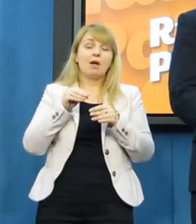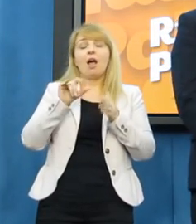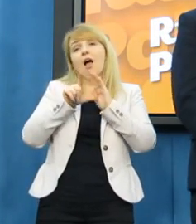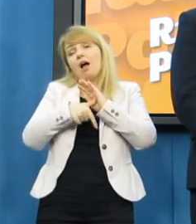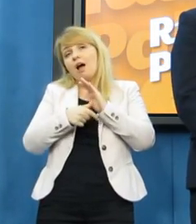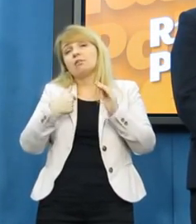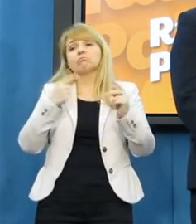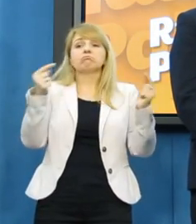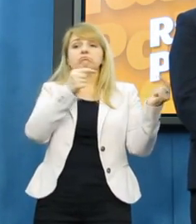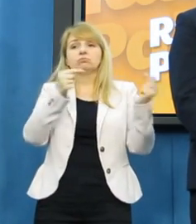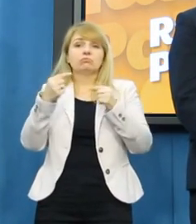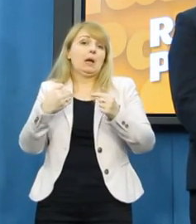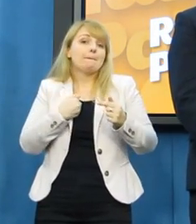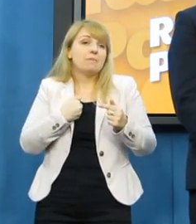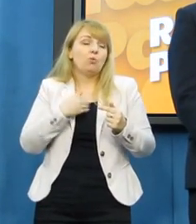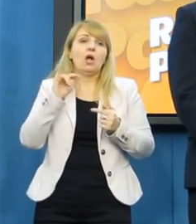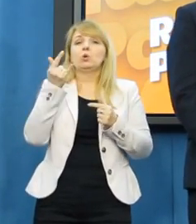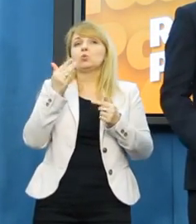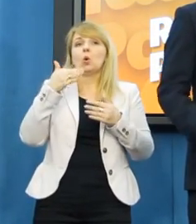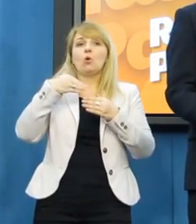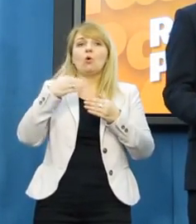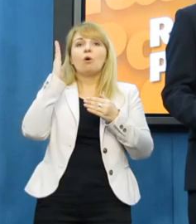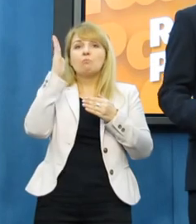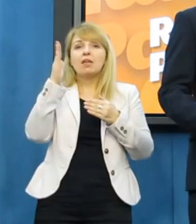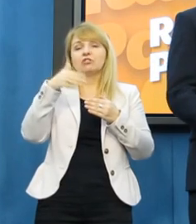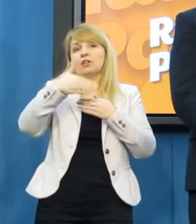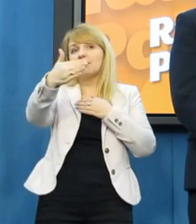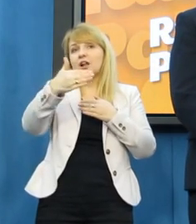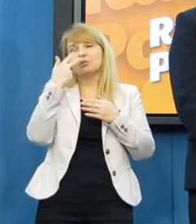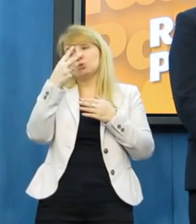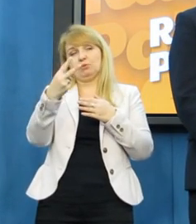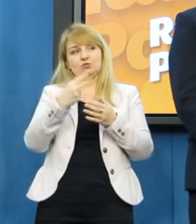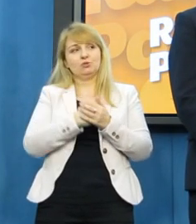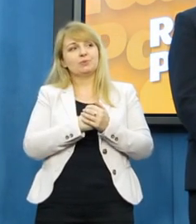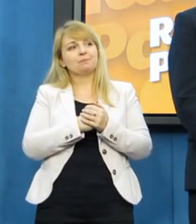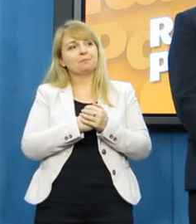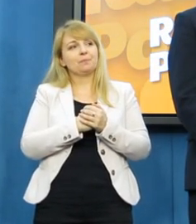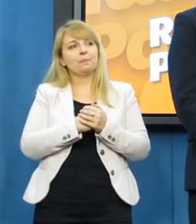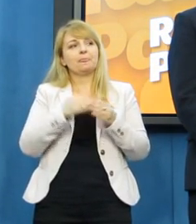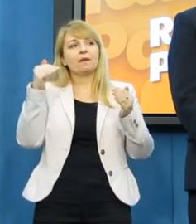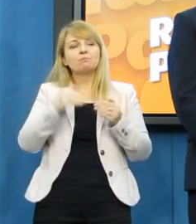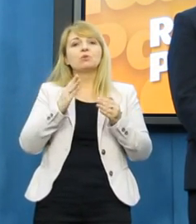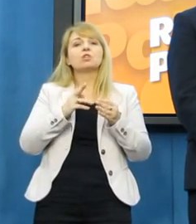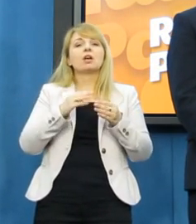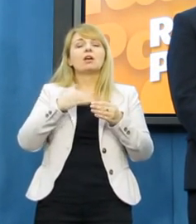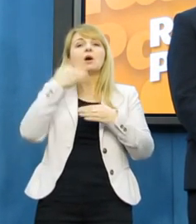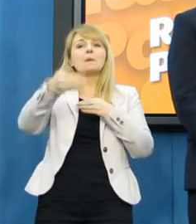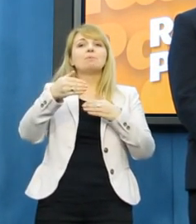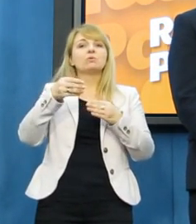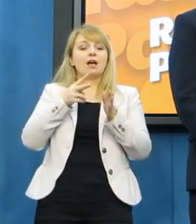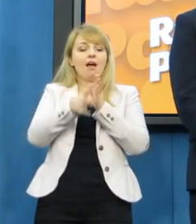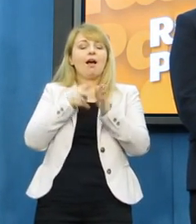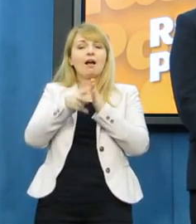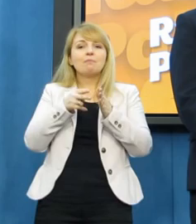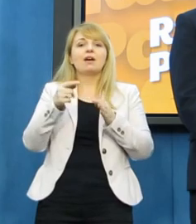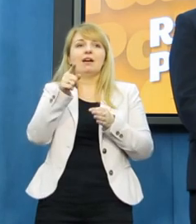poglądy przy wszystkich napięciach, moim zdaniem trzeba rozmawiać. Może poza kamerami panowie się tak lubią po prostu? No nie,